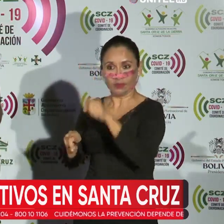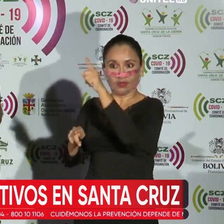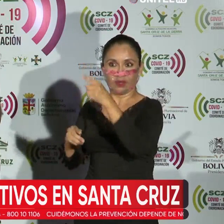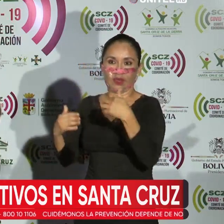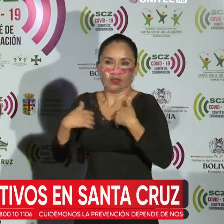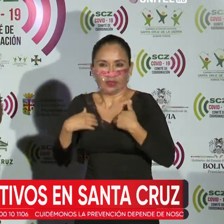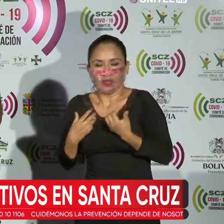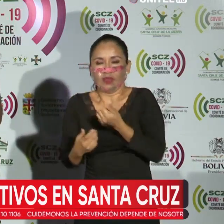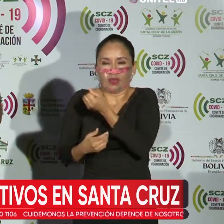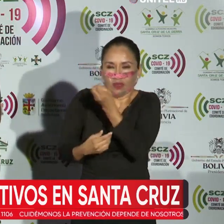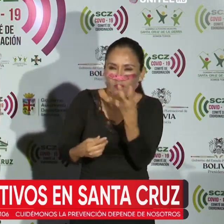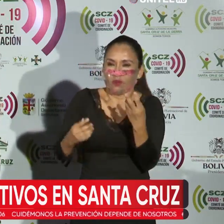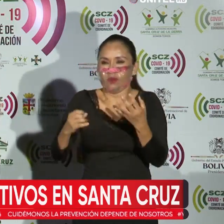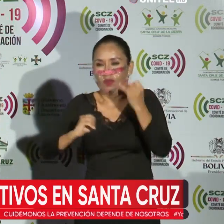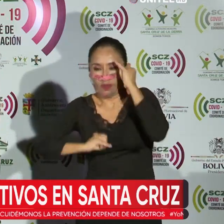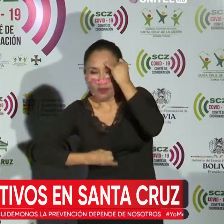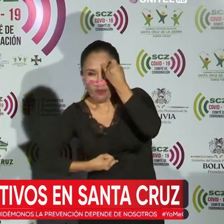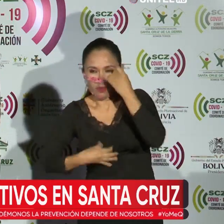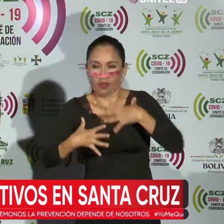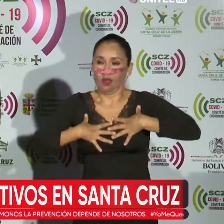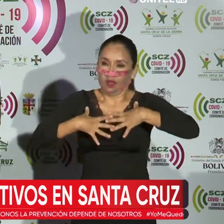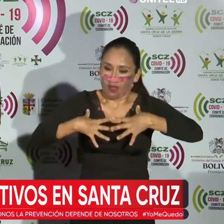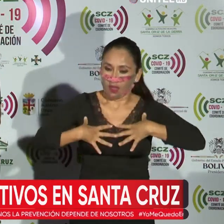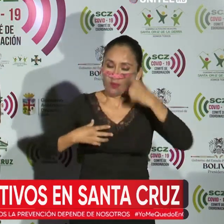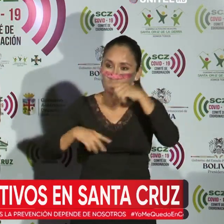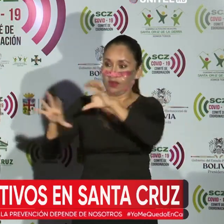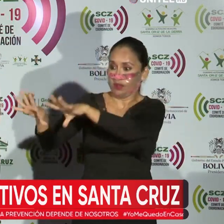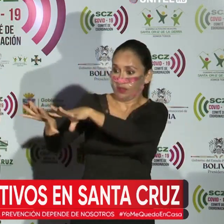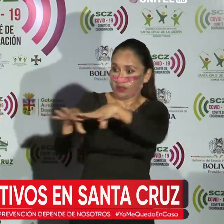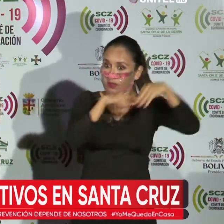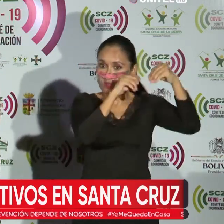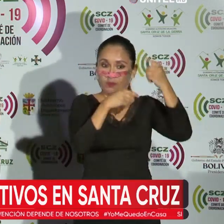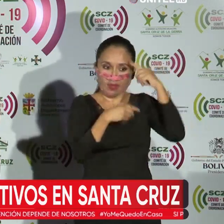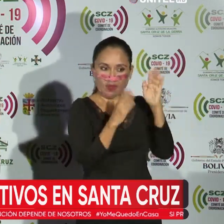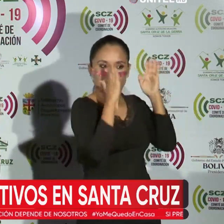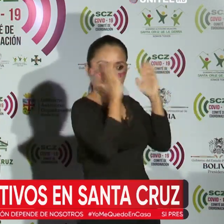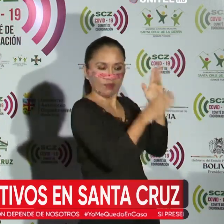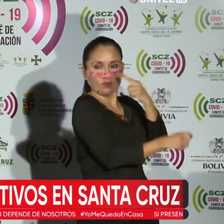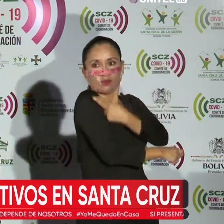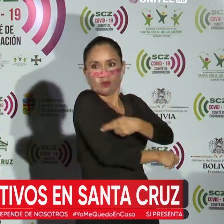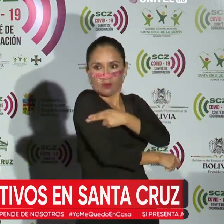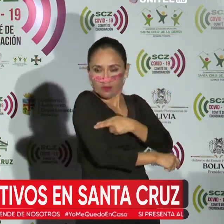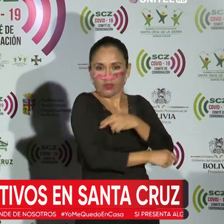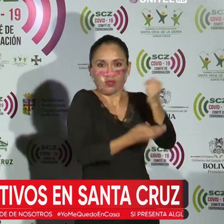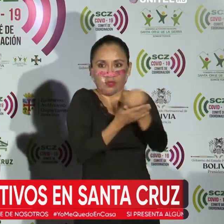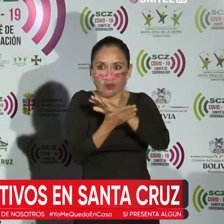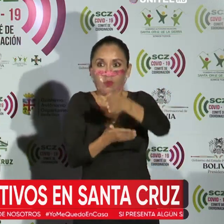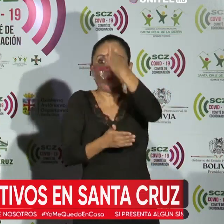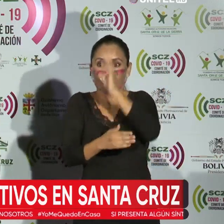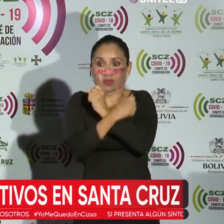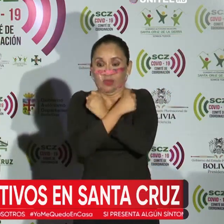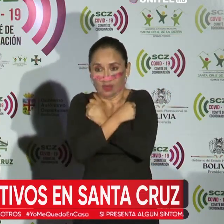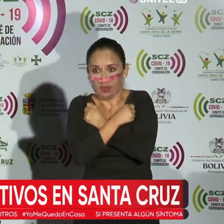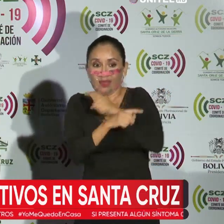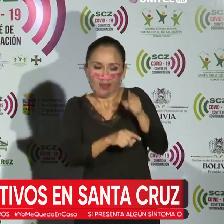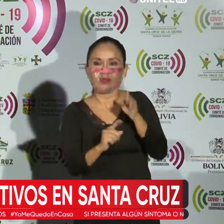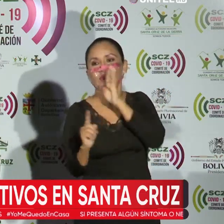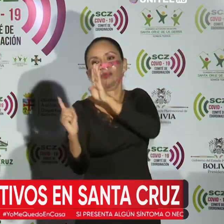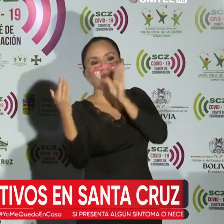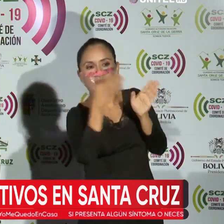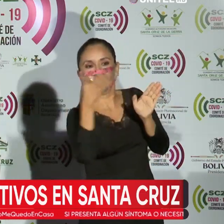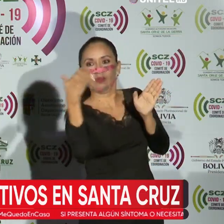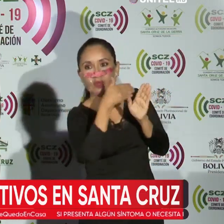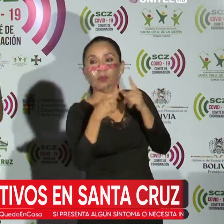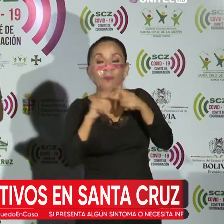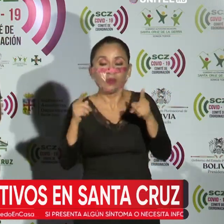que tienen afecciones y tienen que salir para recibir atención médica, el Hospital San Juan de Dios es el hospital de referencia, pero